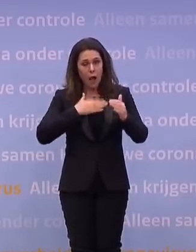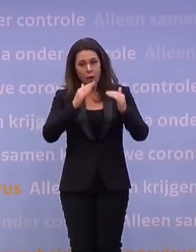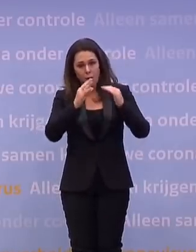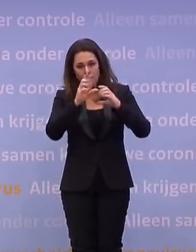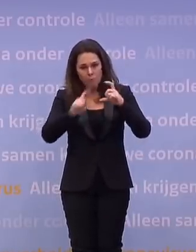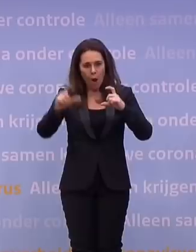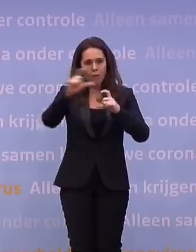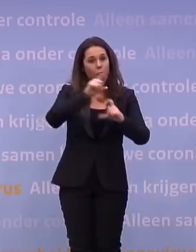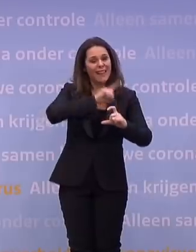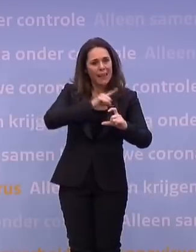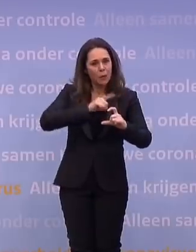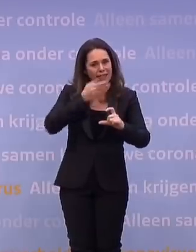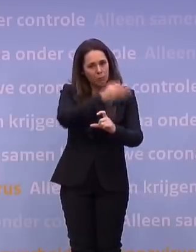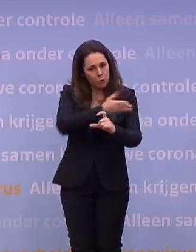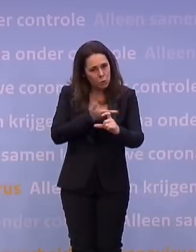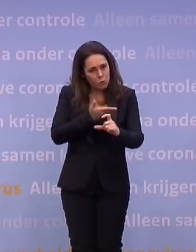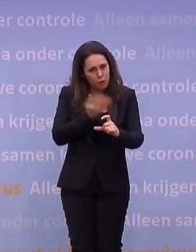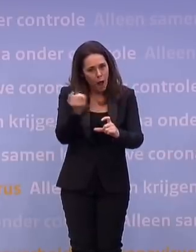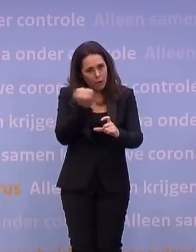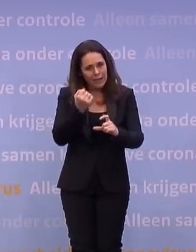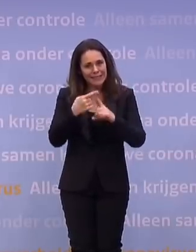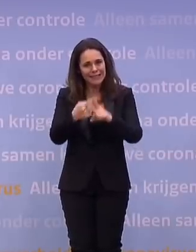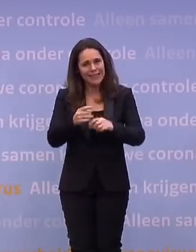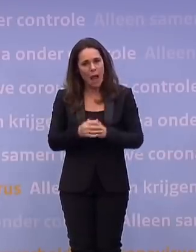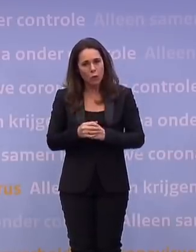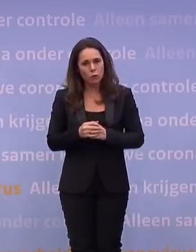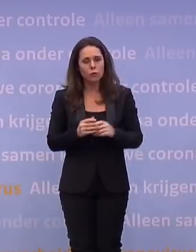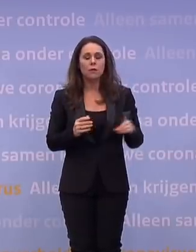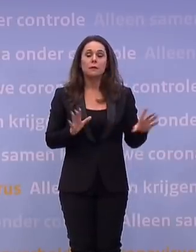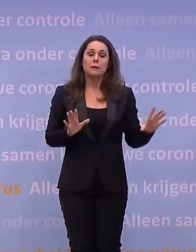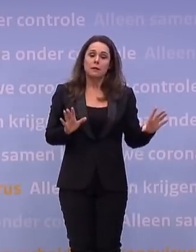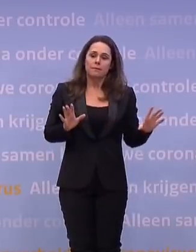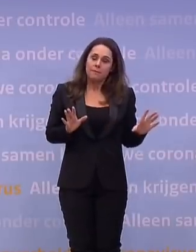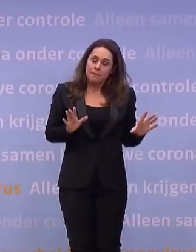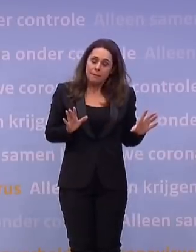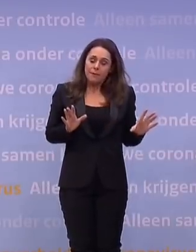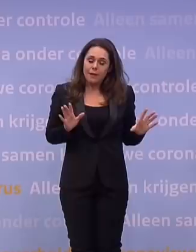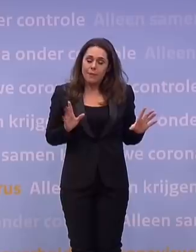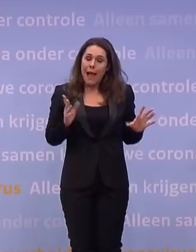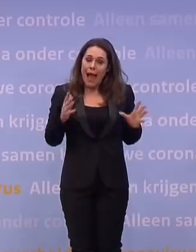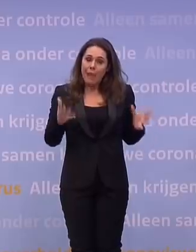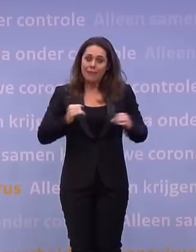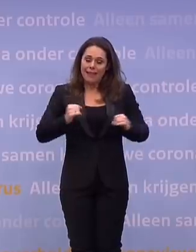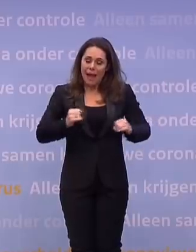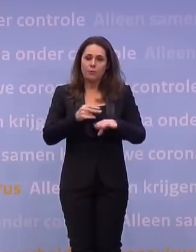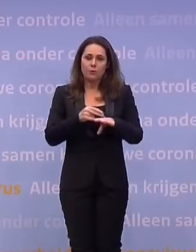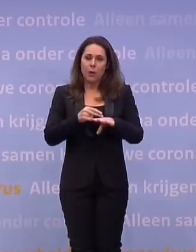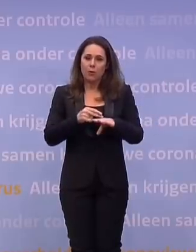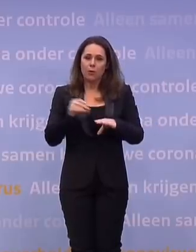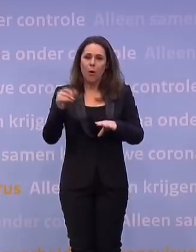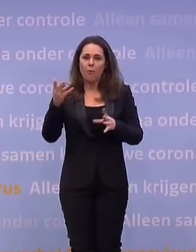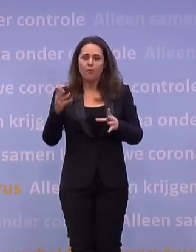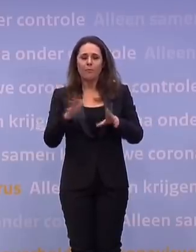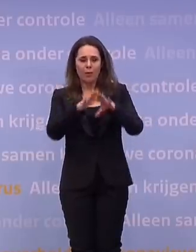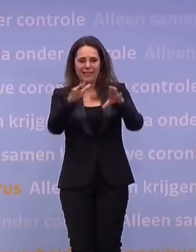het reguliere bezoek plaatsvinden, ook in een ziekenhuis. In beginsel, zeg ik, maar ik wil echt de ruimte ook houden voor een huis om daar ook anders in te